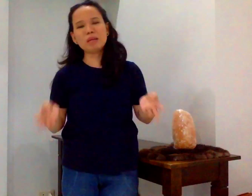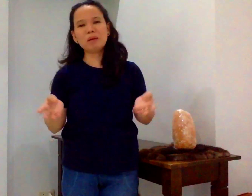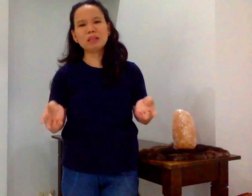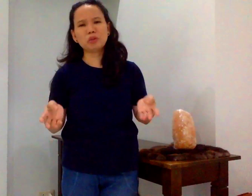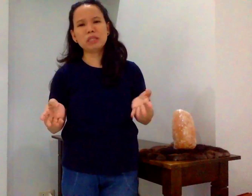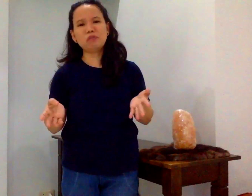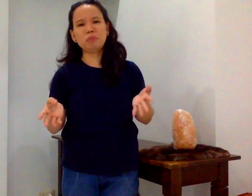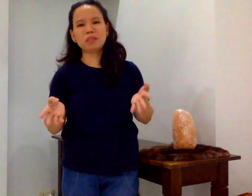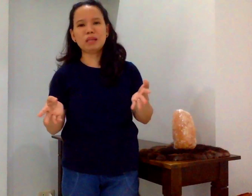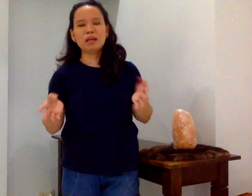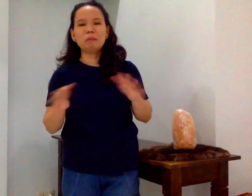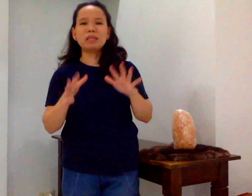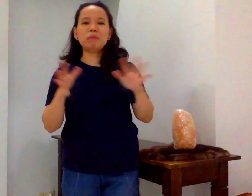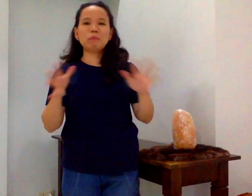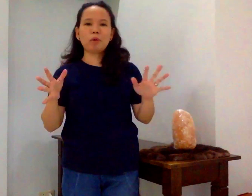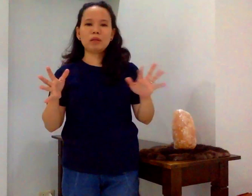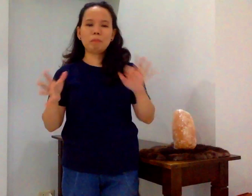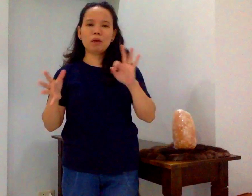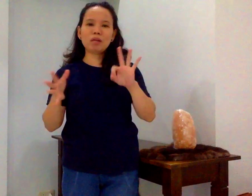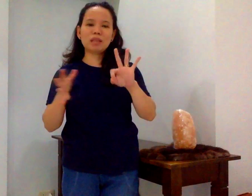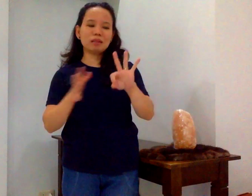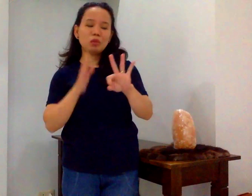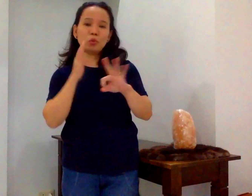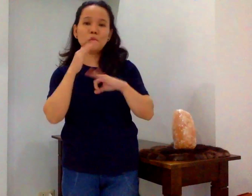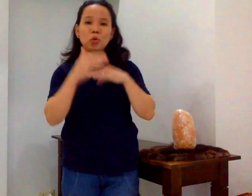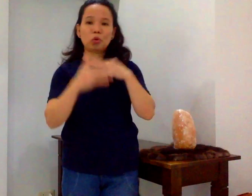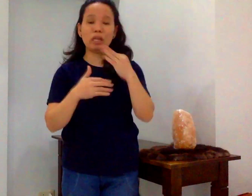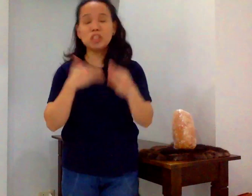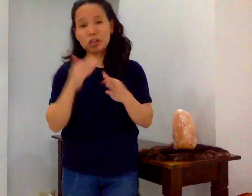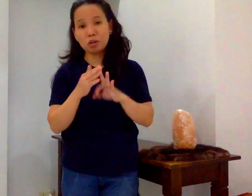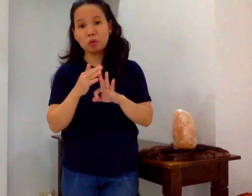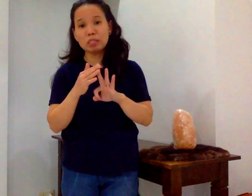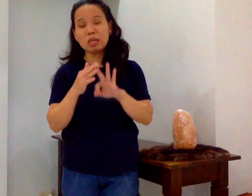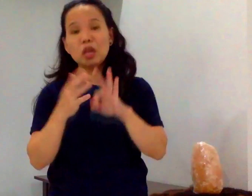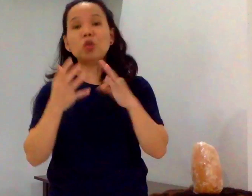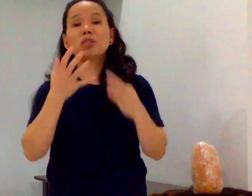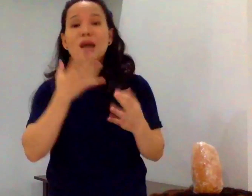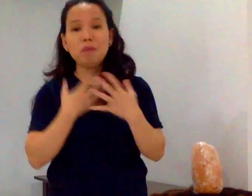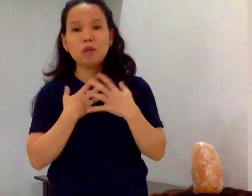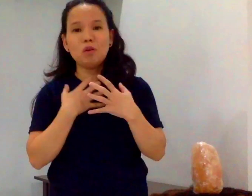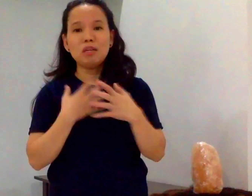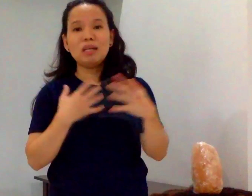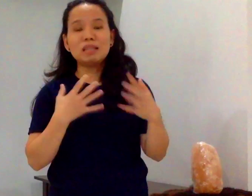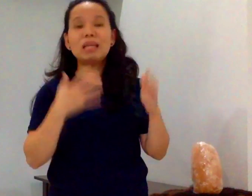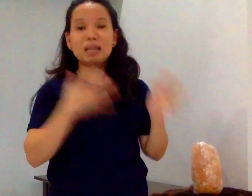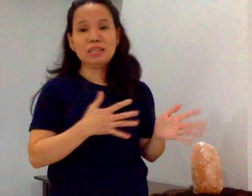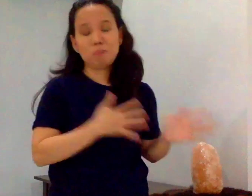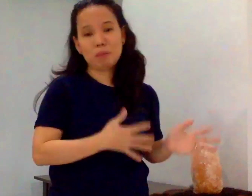namang alternative meat. Madami pwede. Pero kasi, ang tinuro ko or ang engineer ko is yung sabi ko na talagang ini-implement